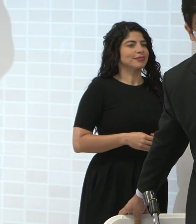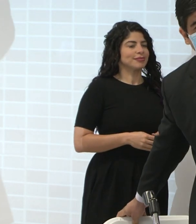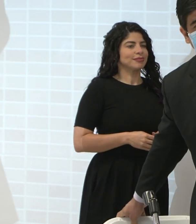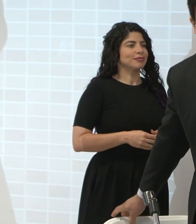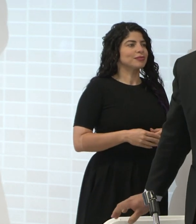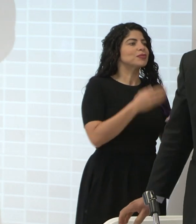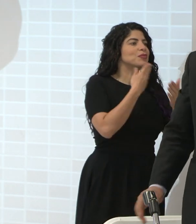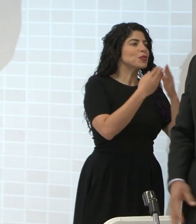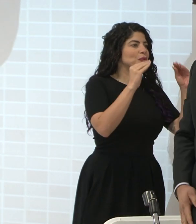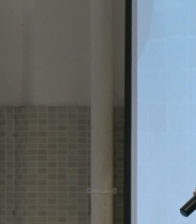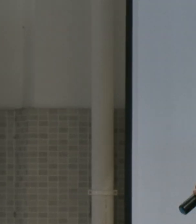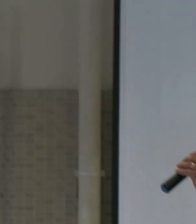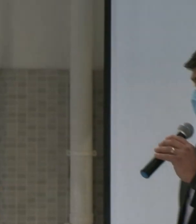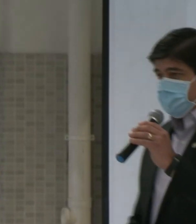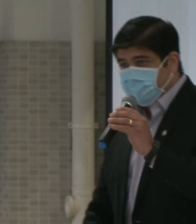Muy buenos días,